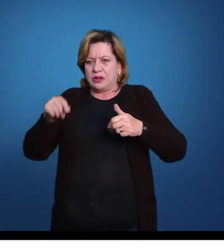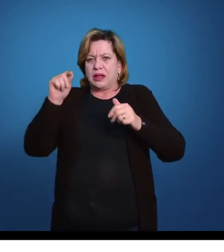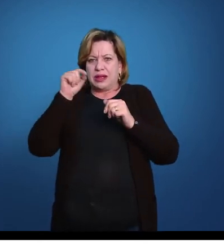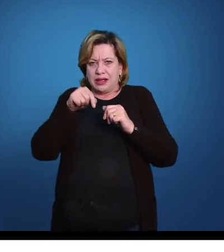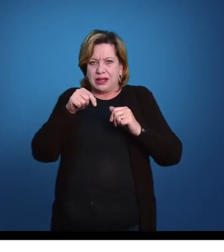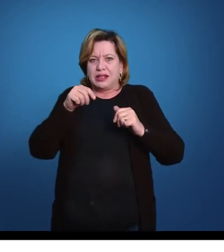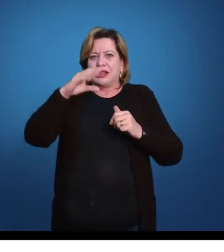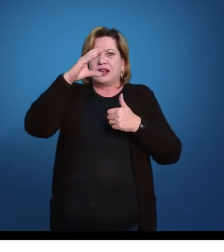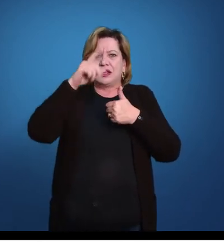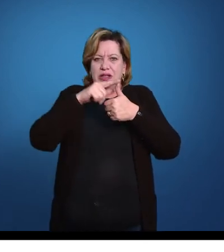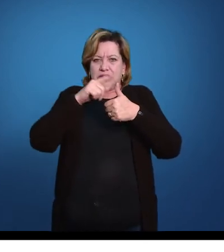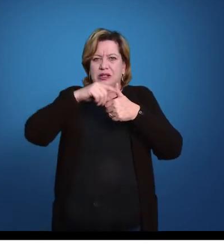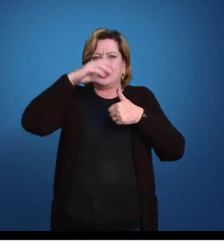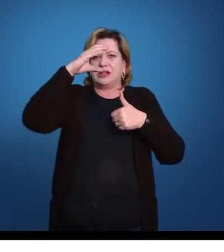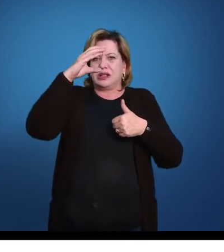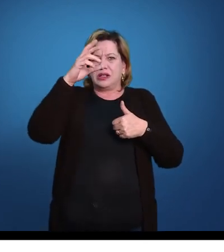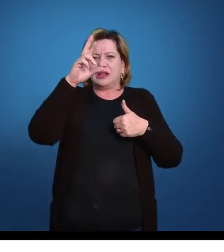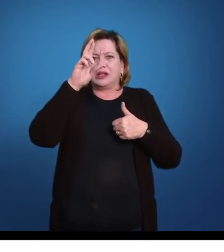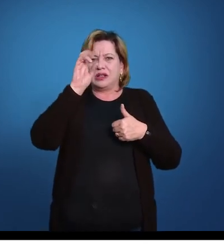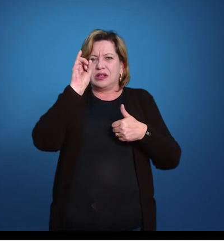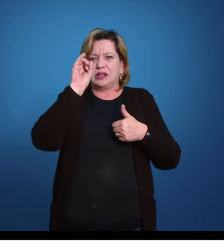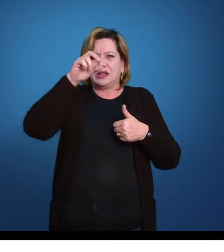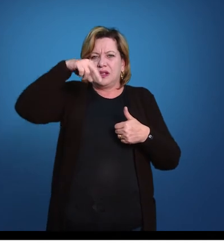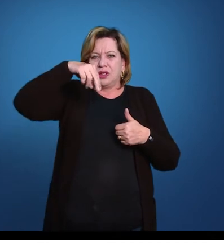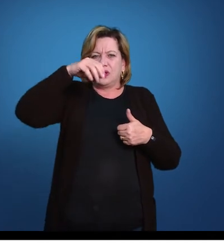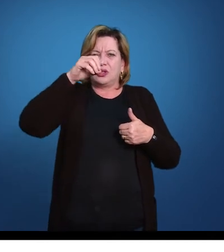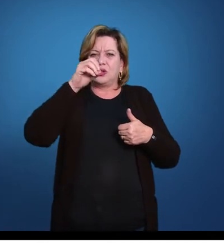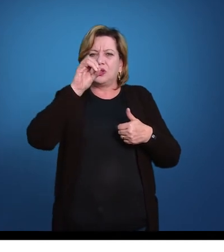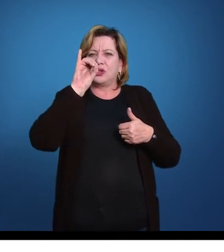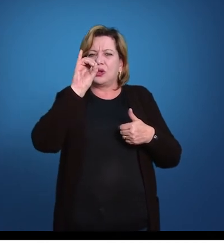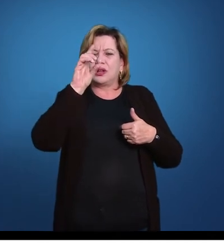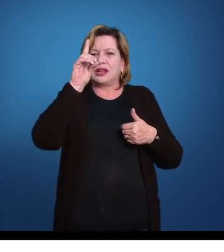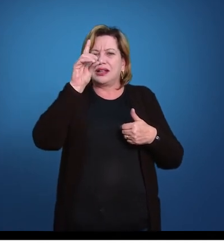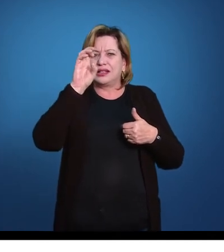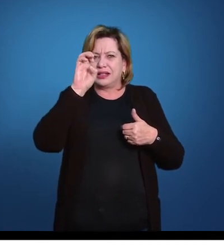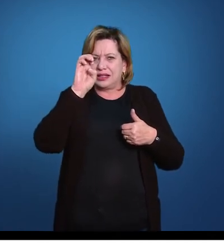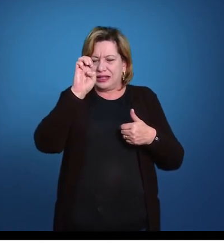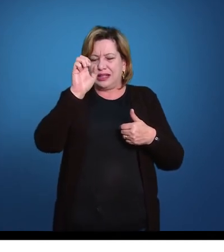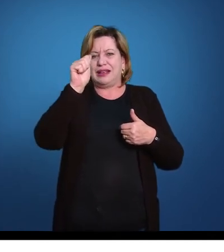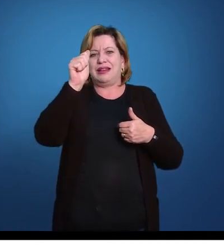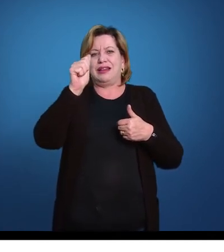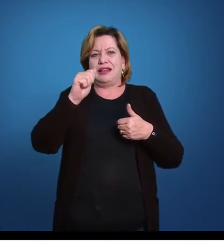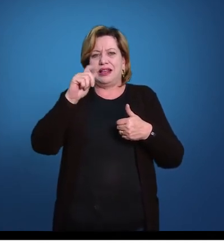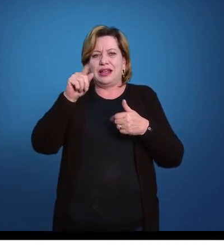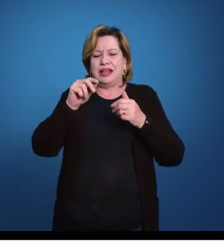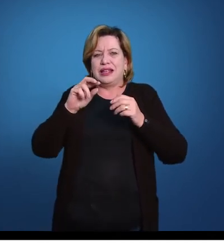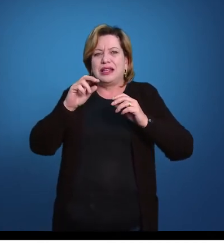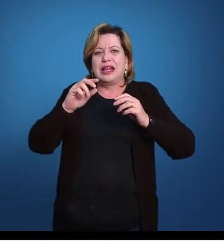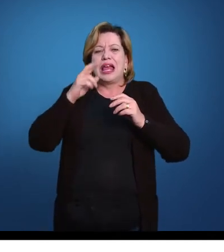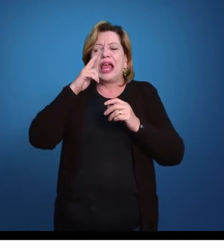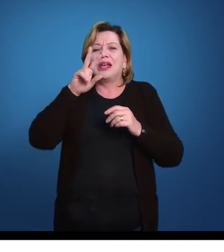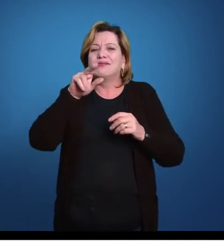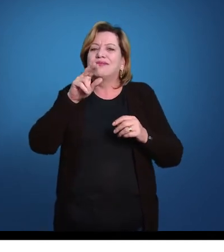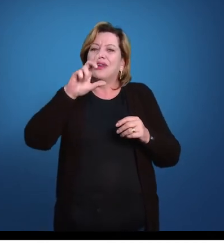crinóidea, crinus, é de lírio e óidea é com forma de, então, esses são os lírios do mar.